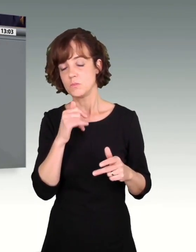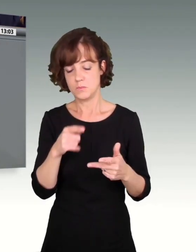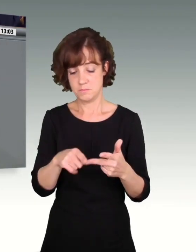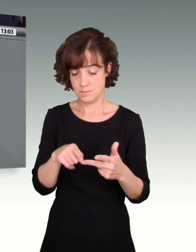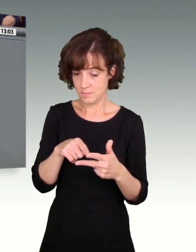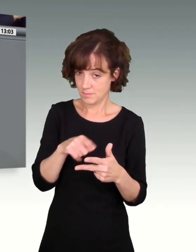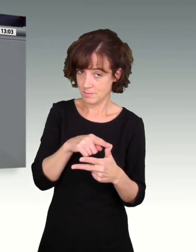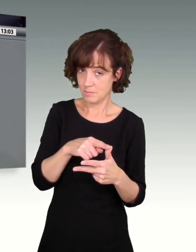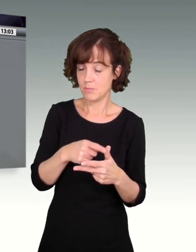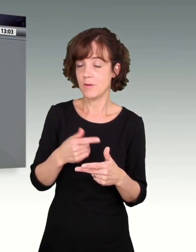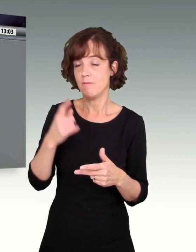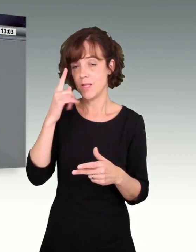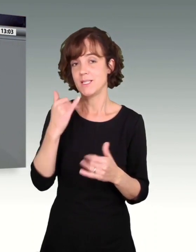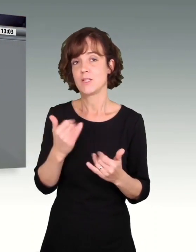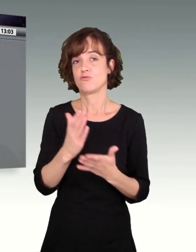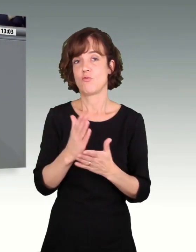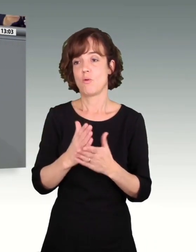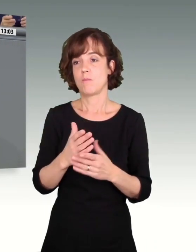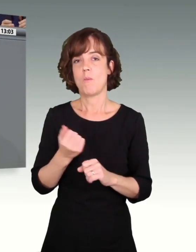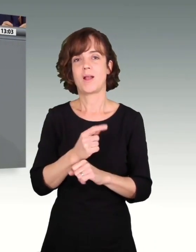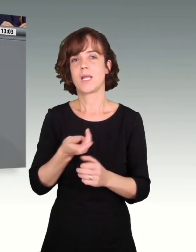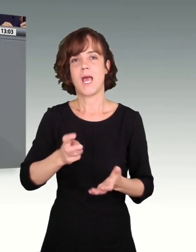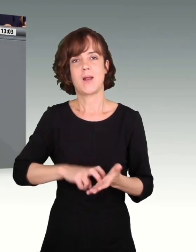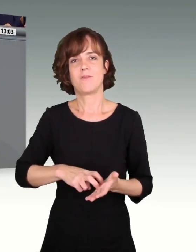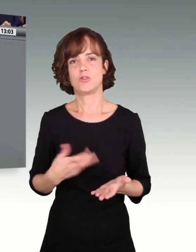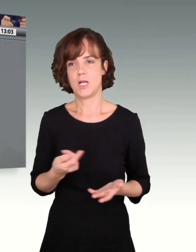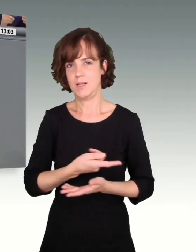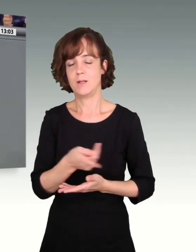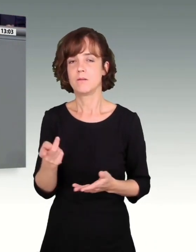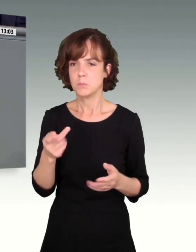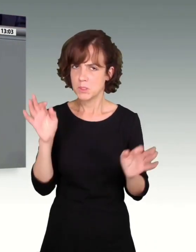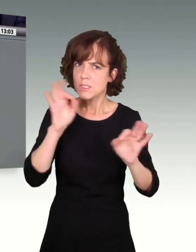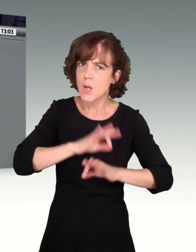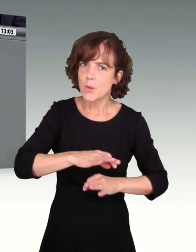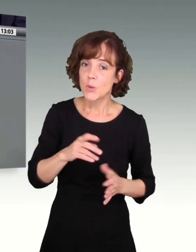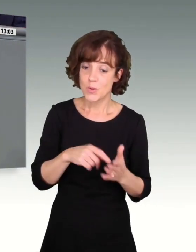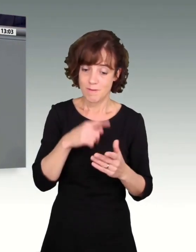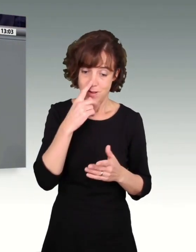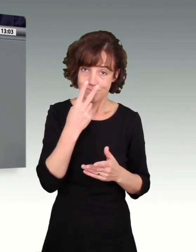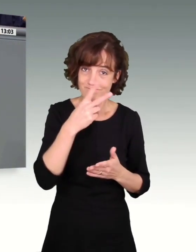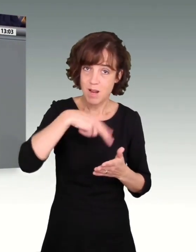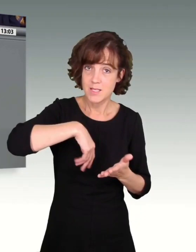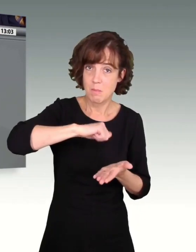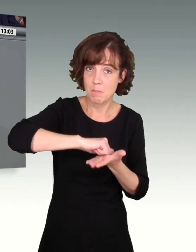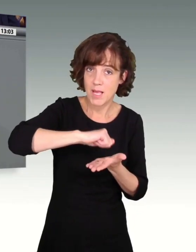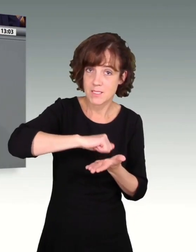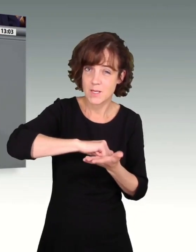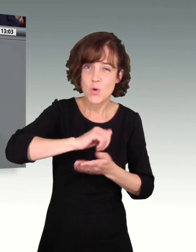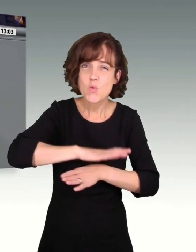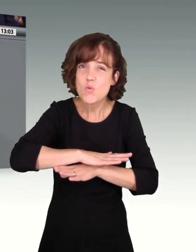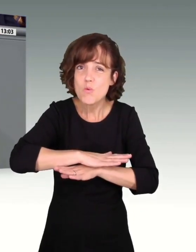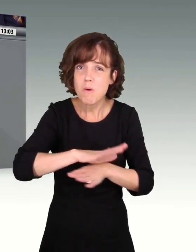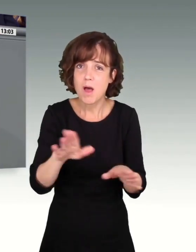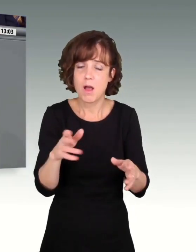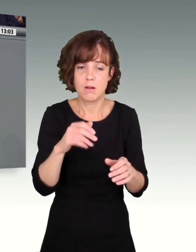Anträgen wieder nicht zustimmen. Das ist letztlich sehr traurig. Denn wenn man in der Presse nachliest, konnte man überall die